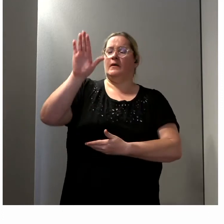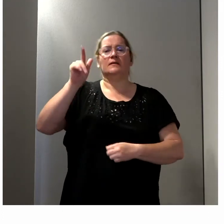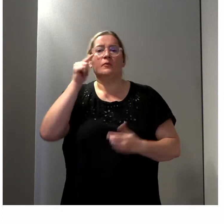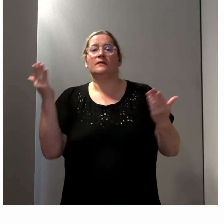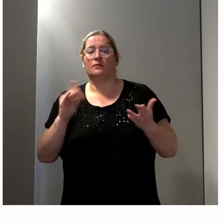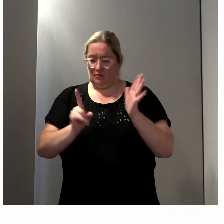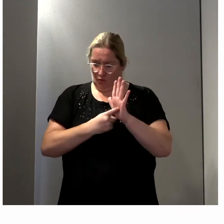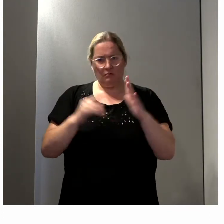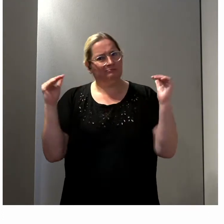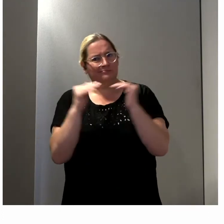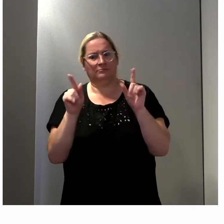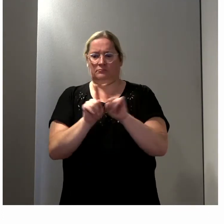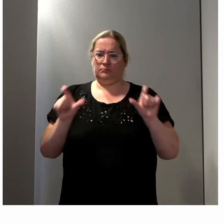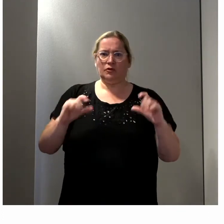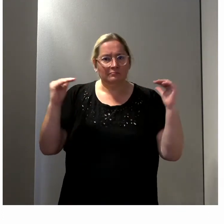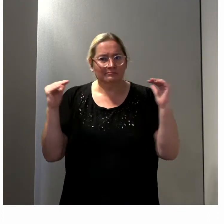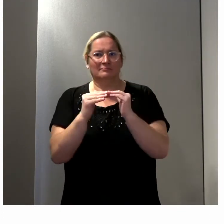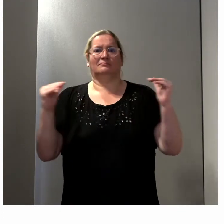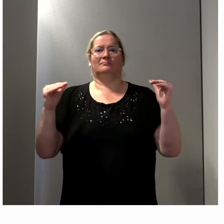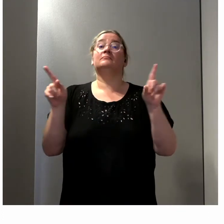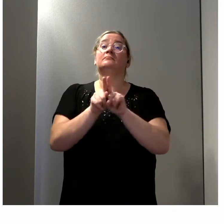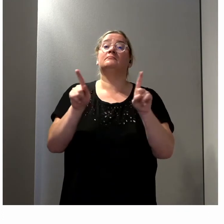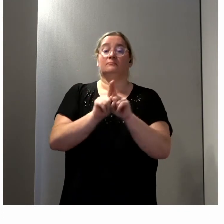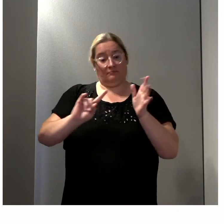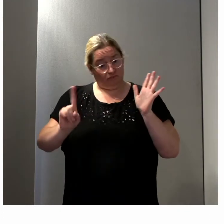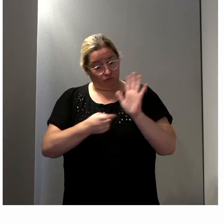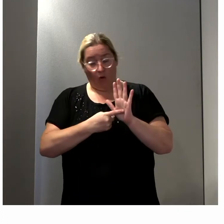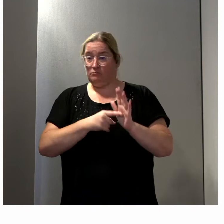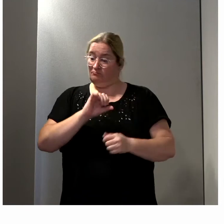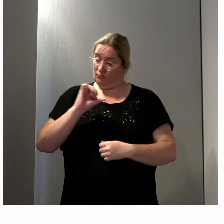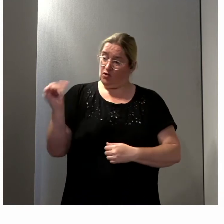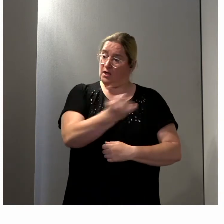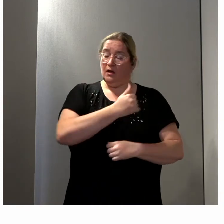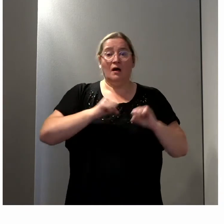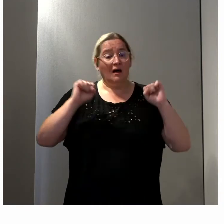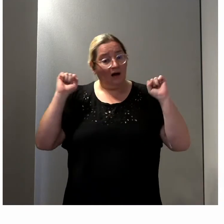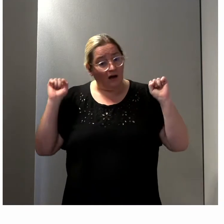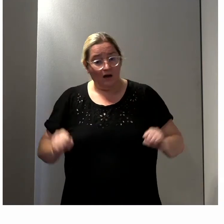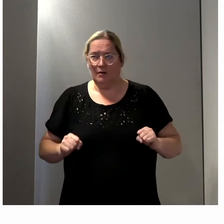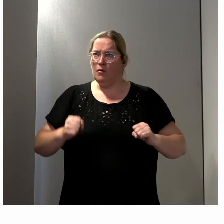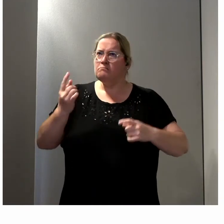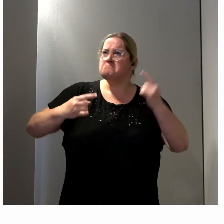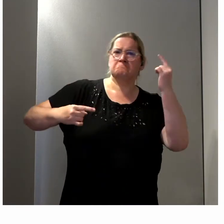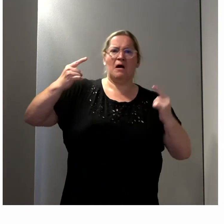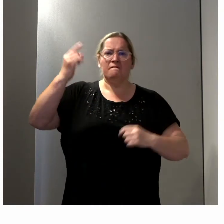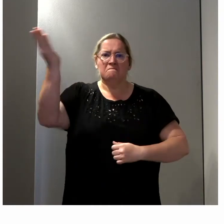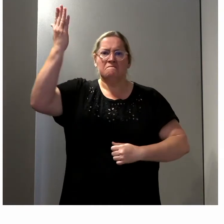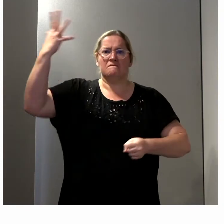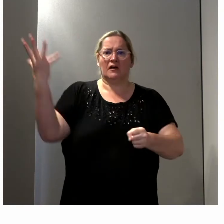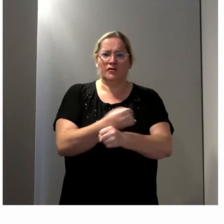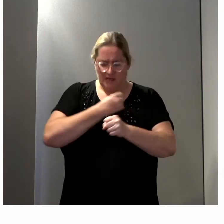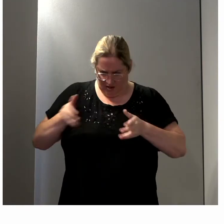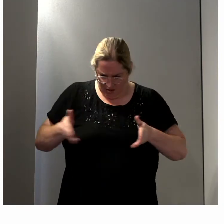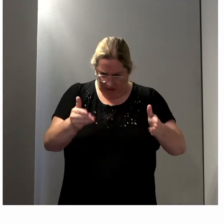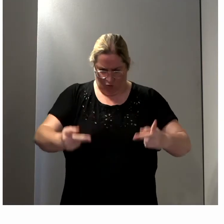l'égalité des droits, c'est l'égalité des chances, c'est le droit à chacun de pouvoir avoir des ambitions, de choisir